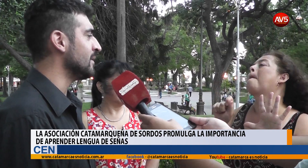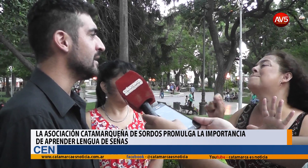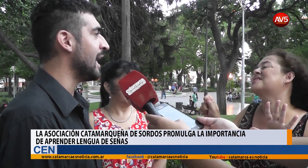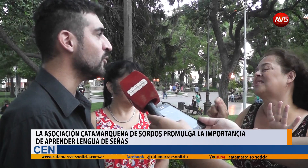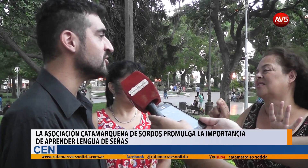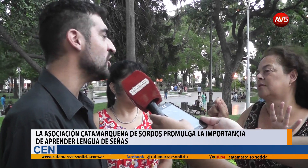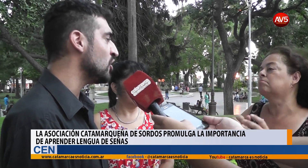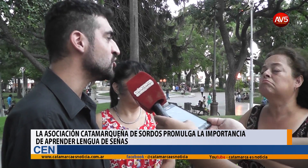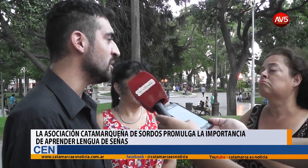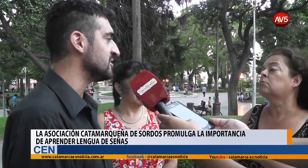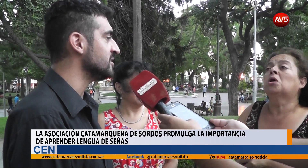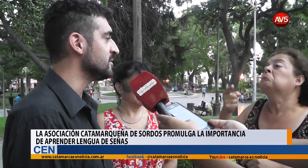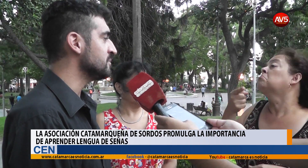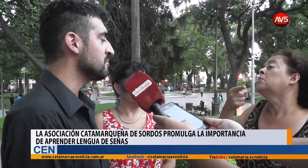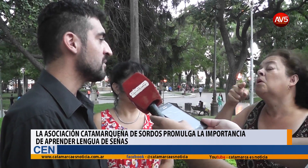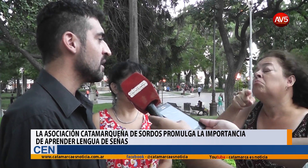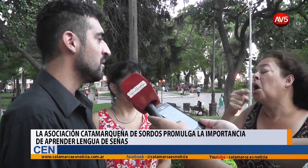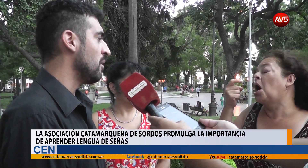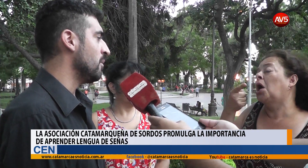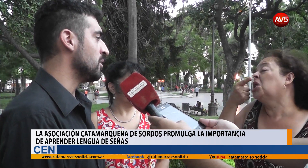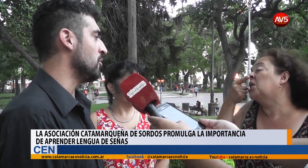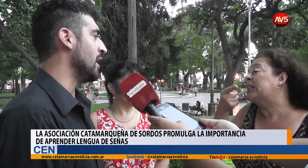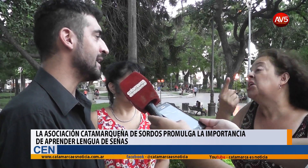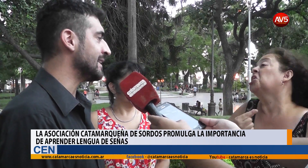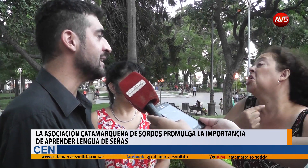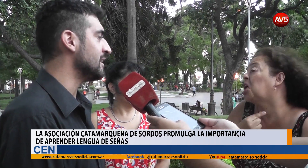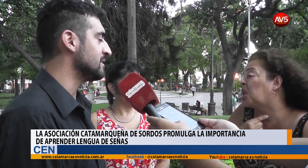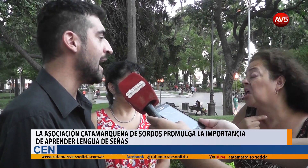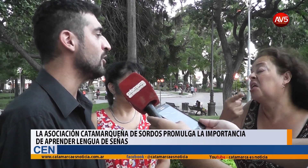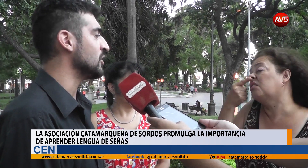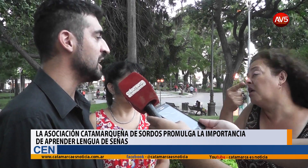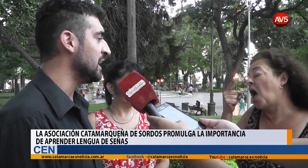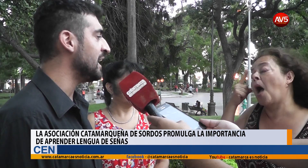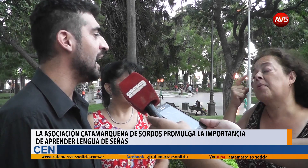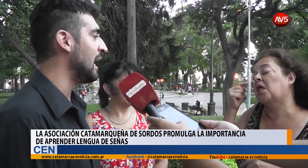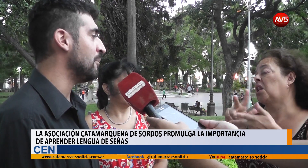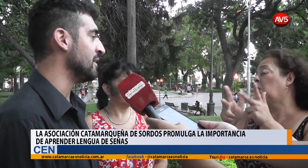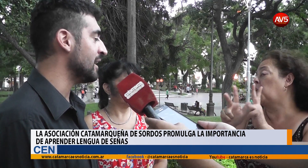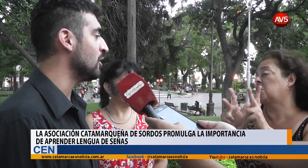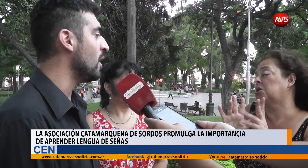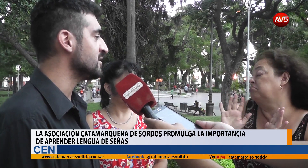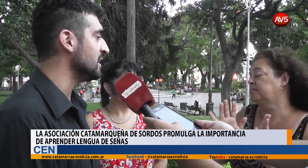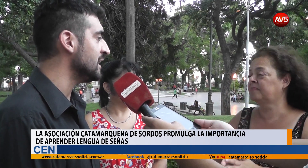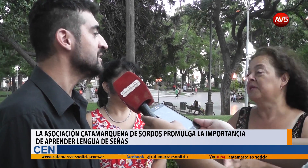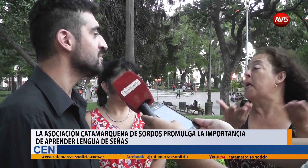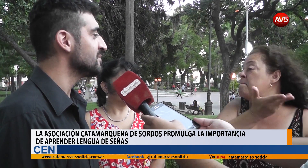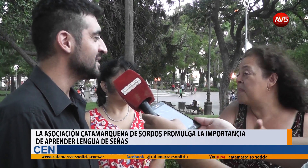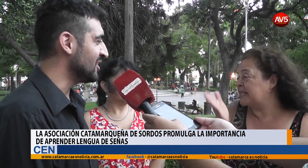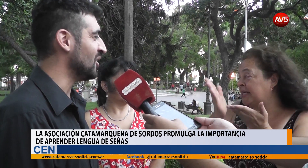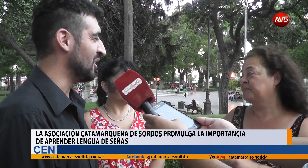Bueno, duración es de 8 meses. Por ejemplo, al que esté interesado y quiera aprender lengua de señas, lo